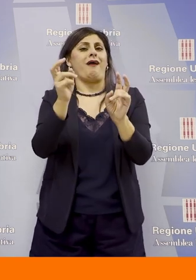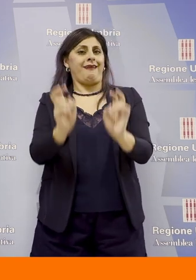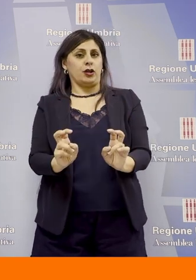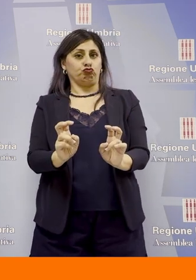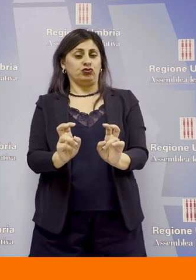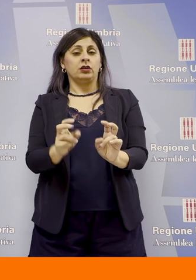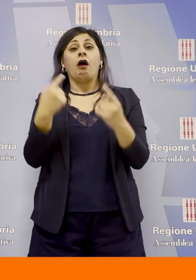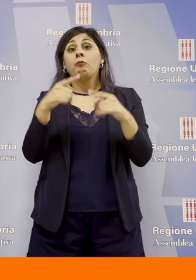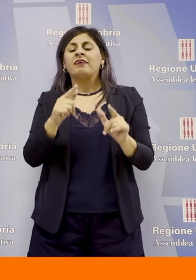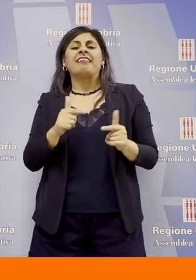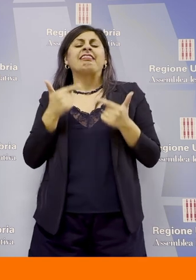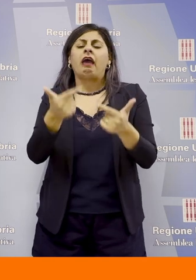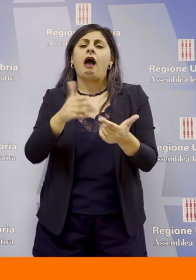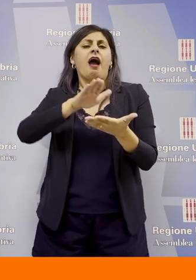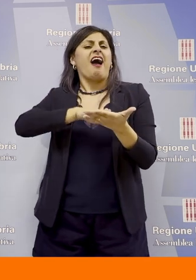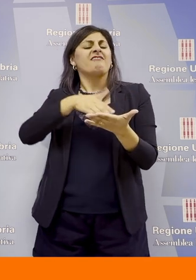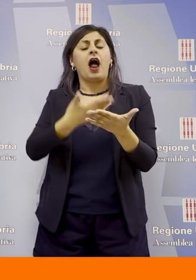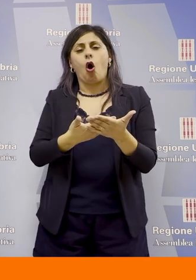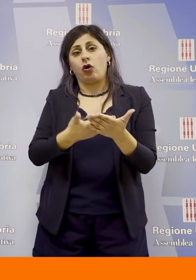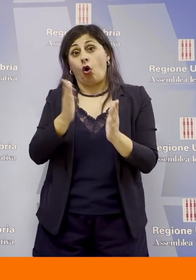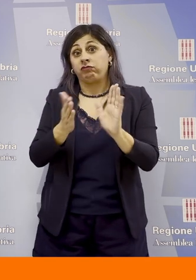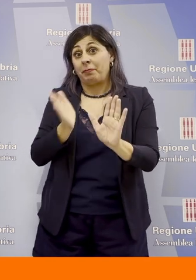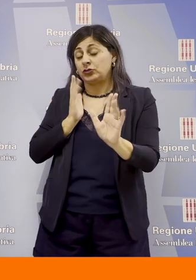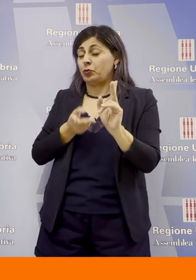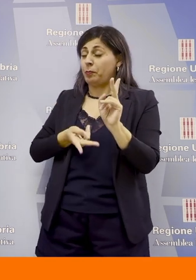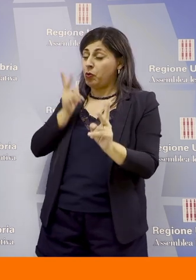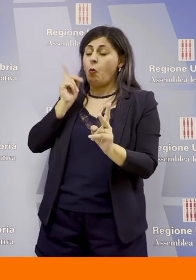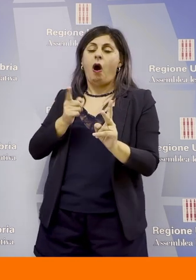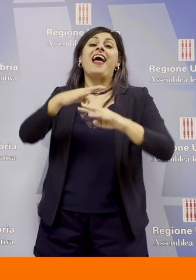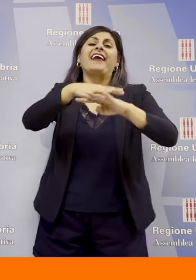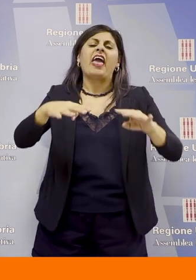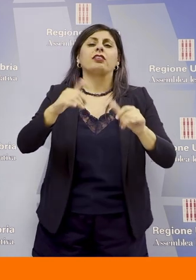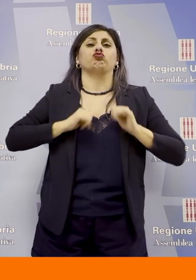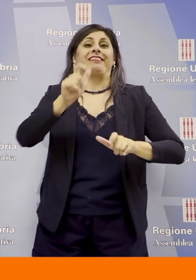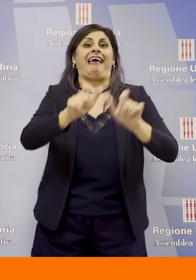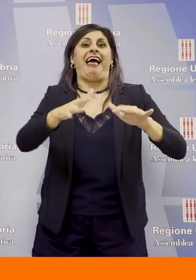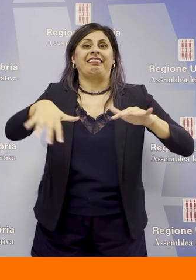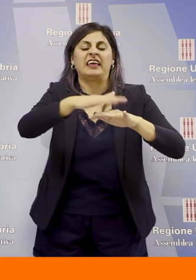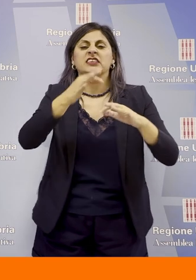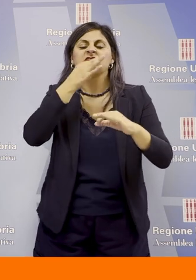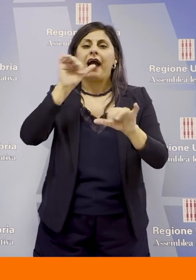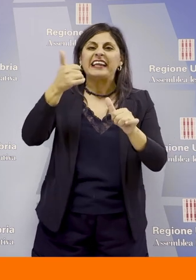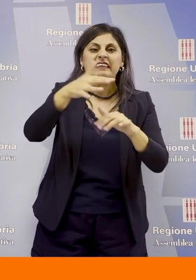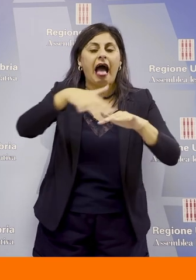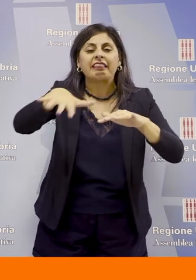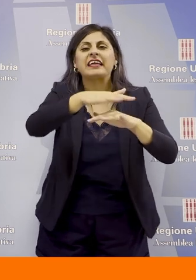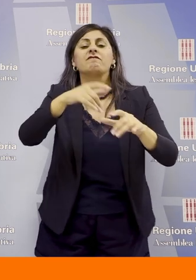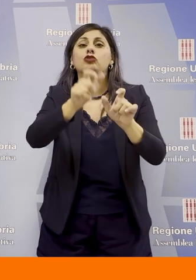che valorizza molto più che in passato le reti di cittadini quindi le iniziative che possono venire dalla